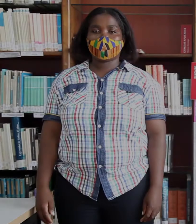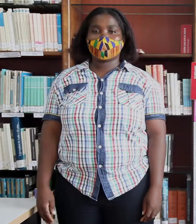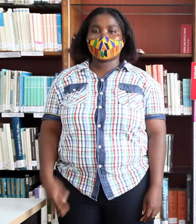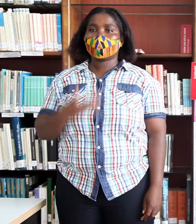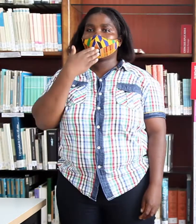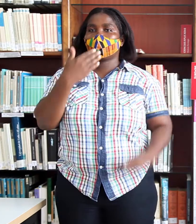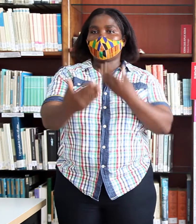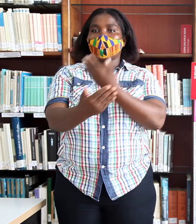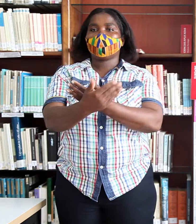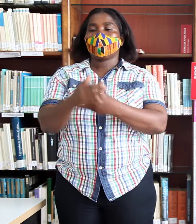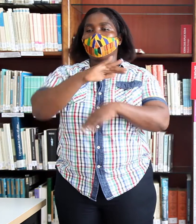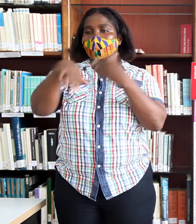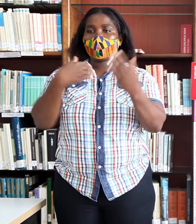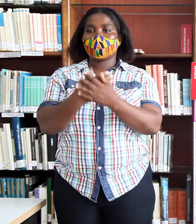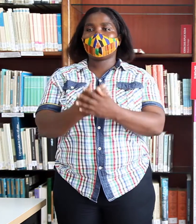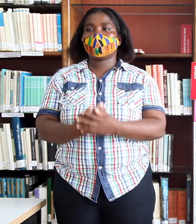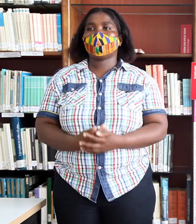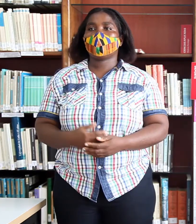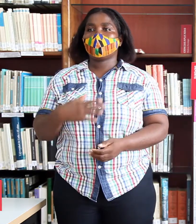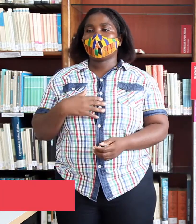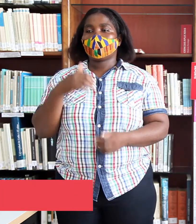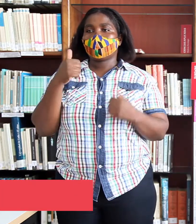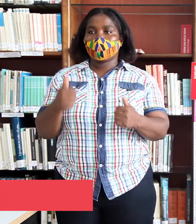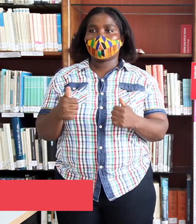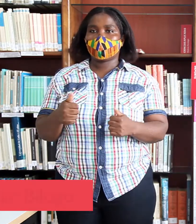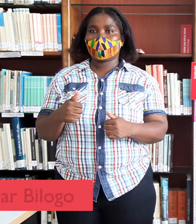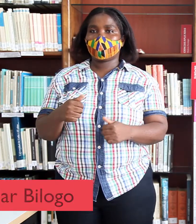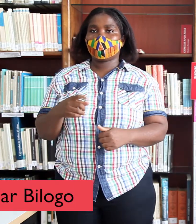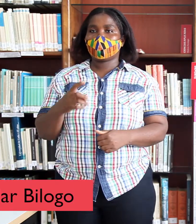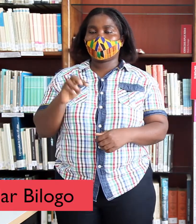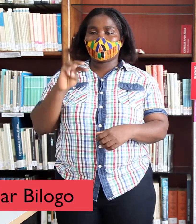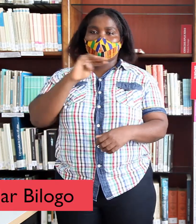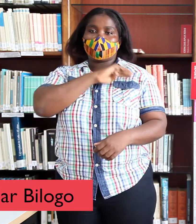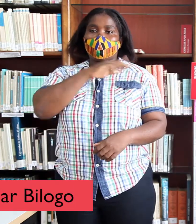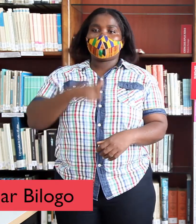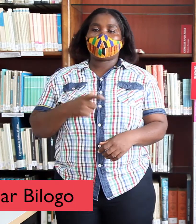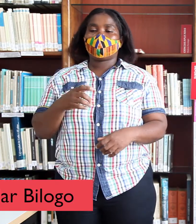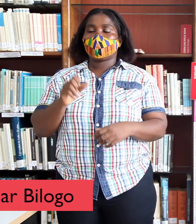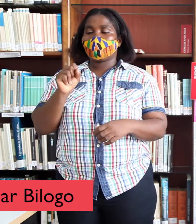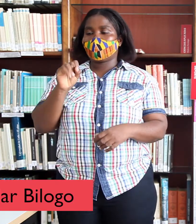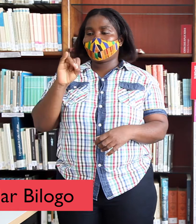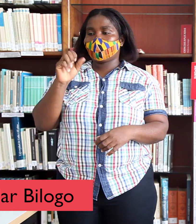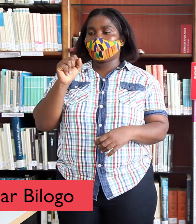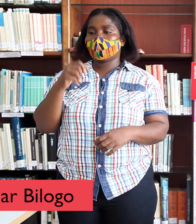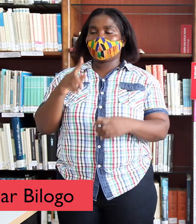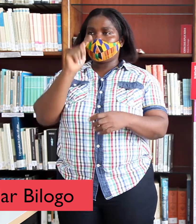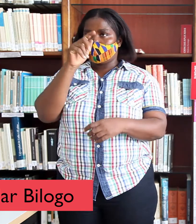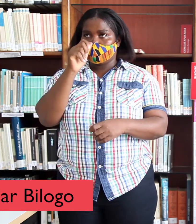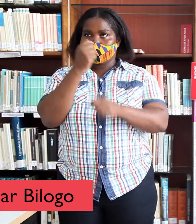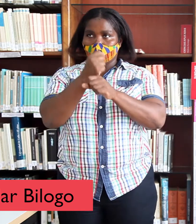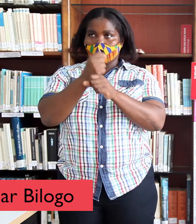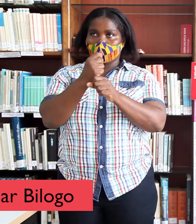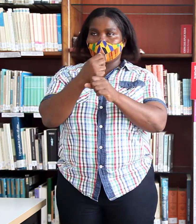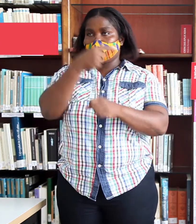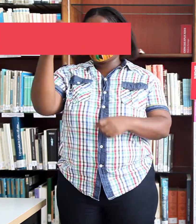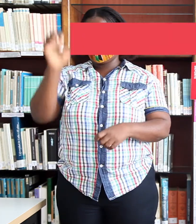Hola a todos, pues bien, es Maribel Yolo Mozanga, periodista de Radio